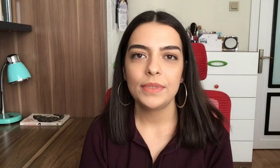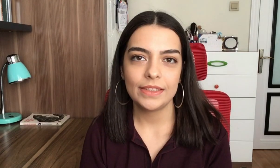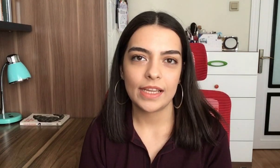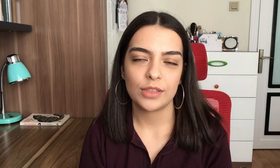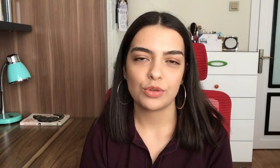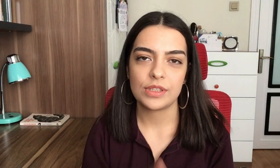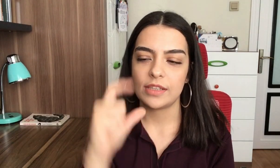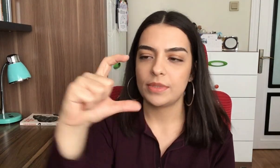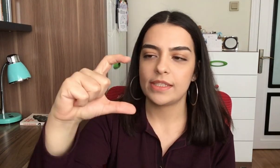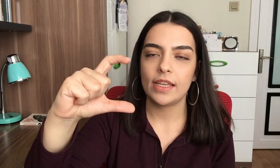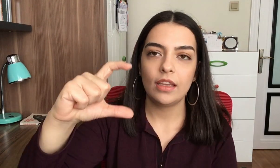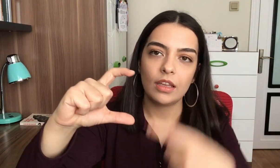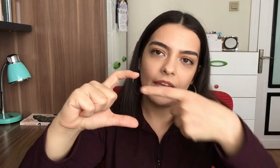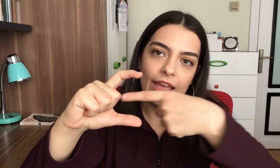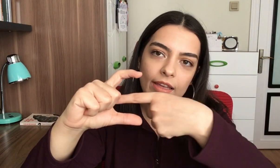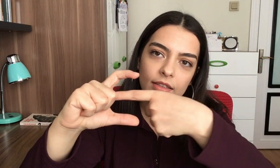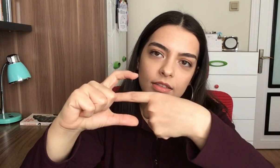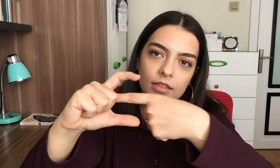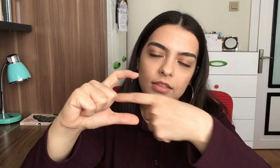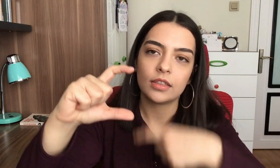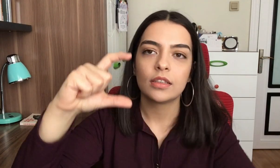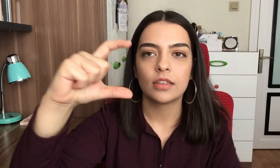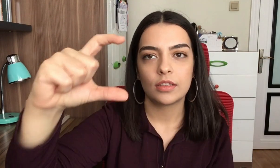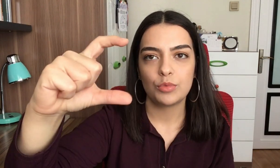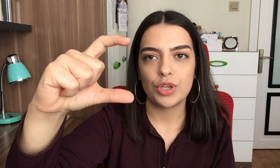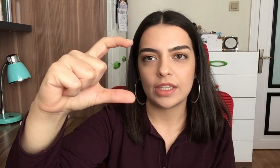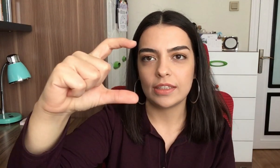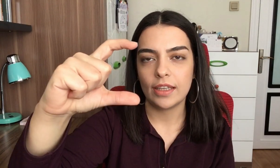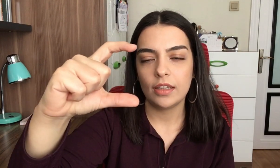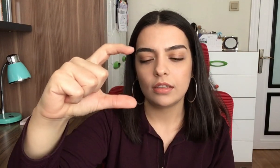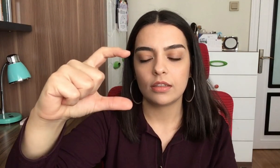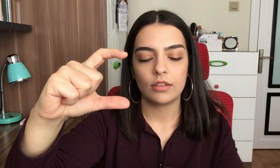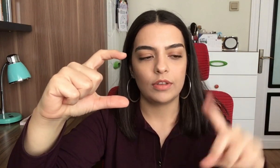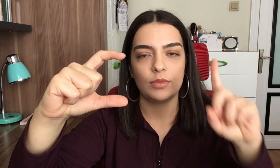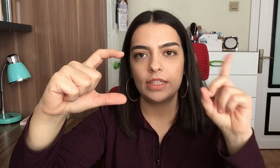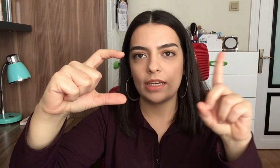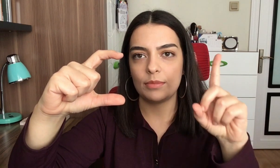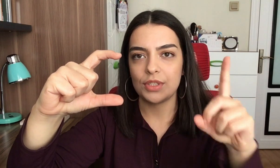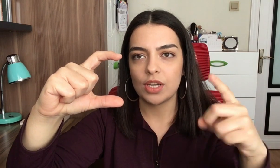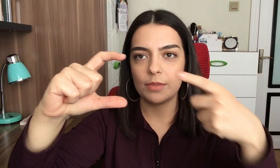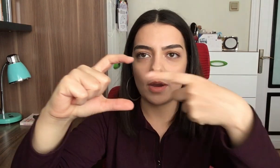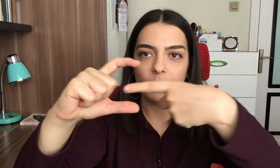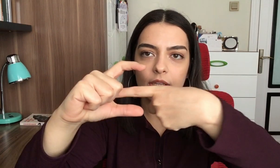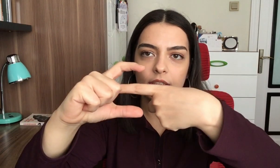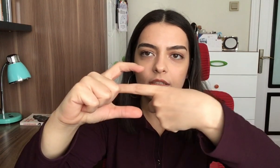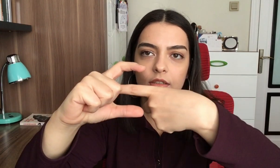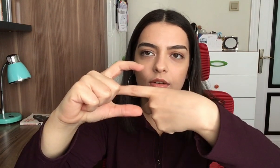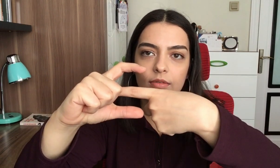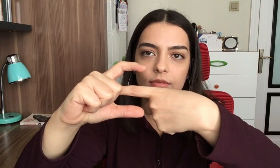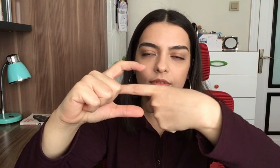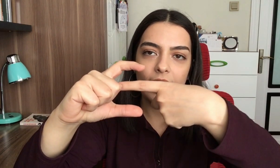diğer gösterimi ise E. Bu şekilde. Diğer elimin işaret parmağını E.